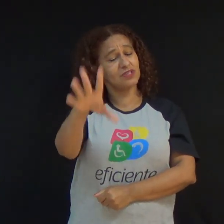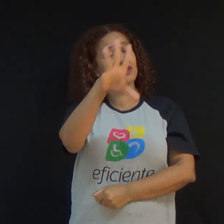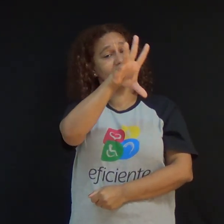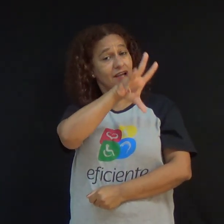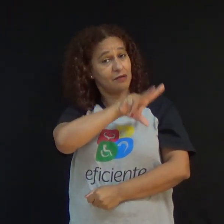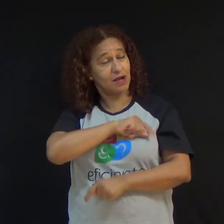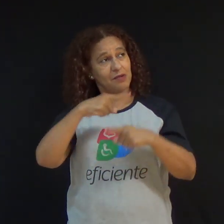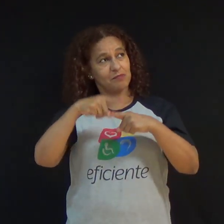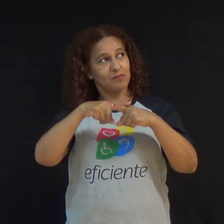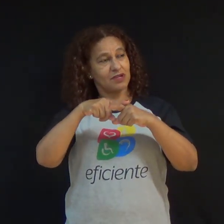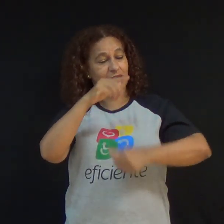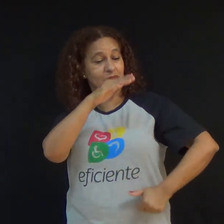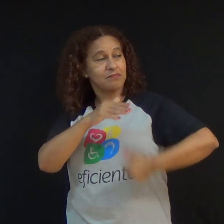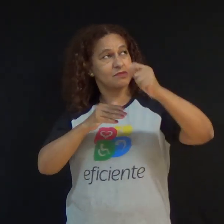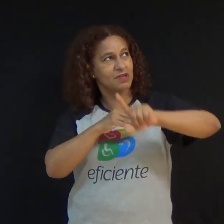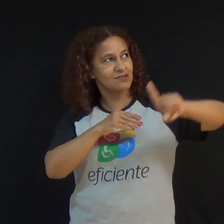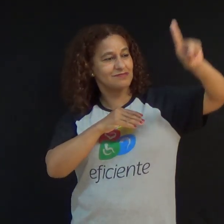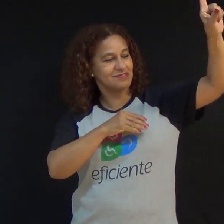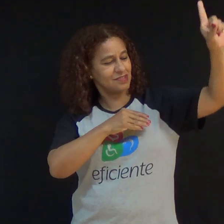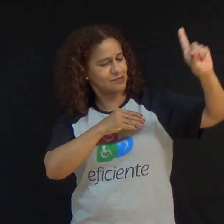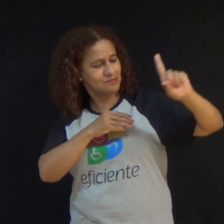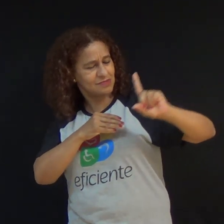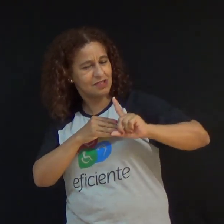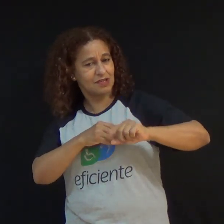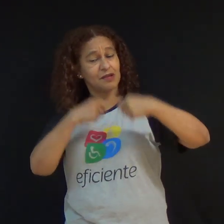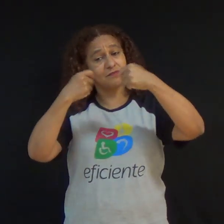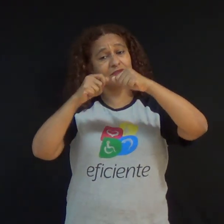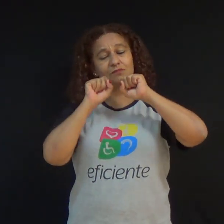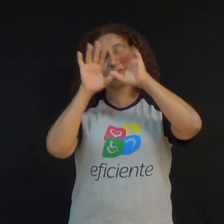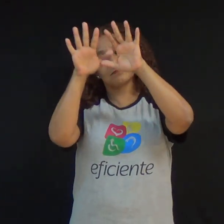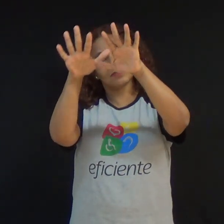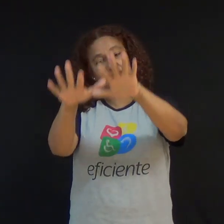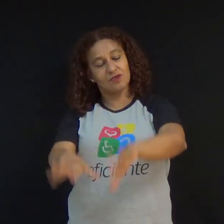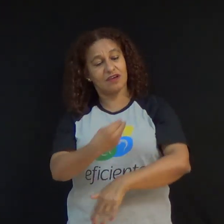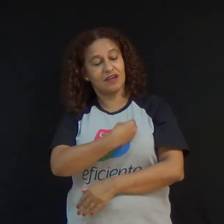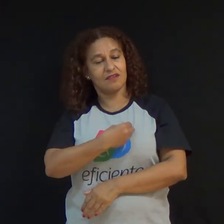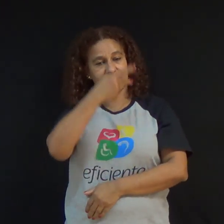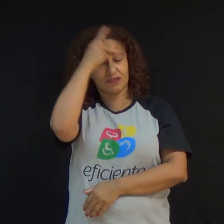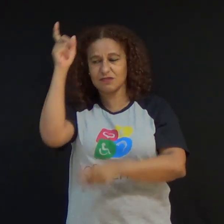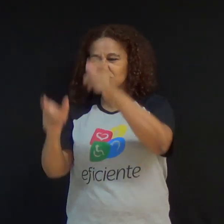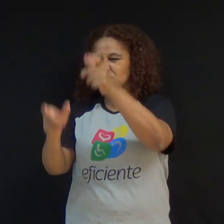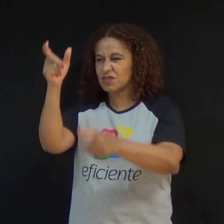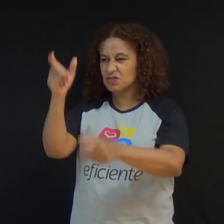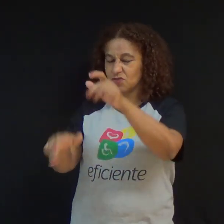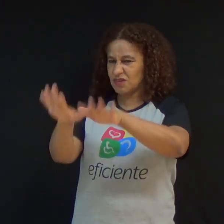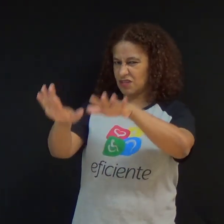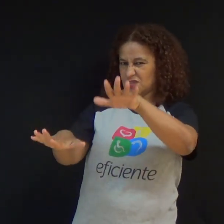É possível abençoar as pessoas que nos amaldiçoam quando decidimos deixar o rancor ser transformado em amor.